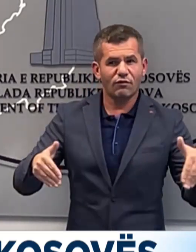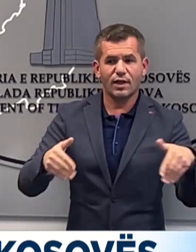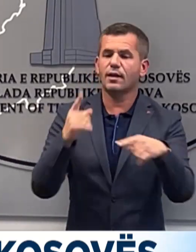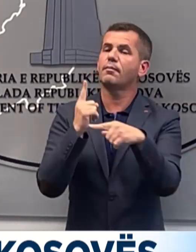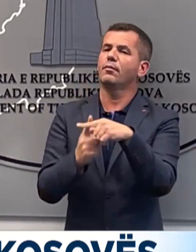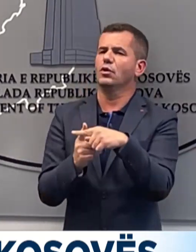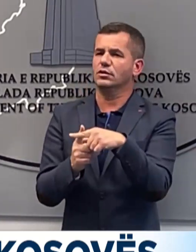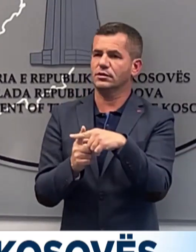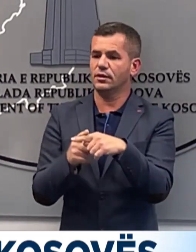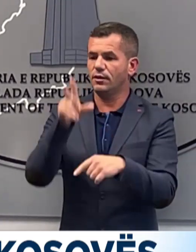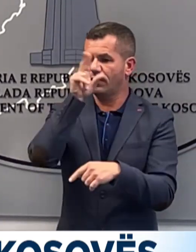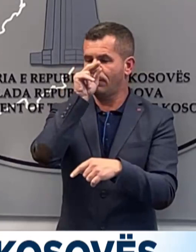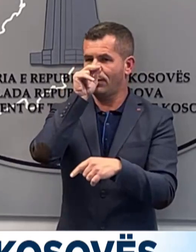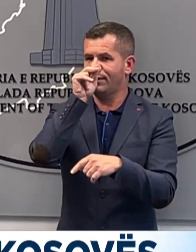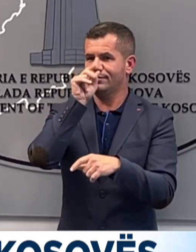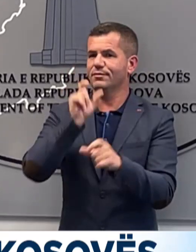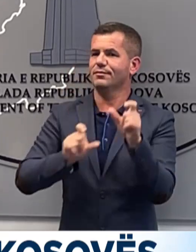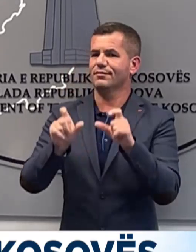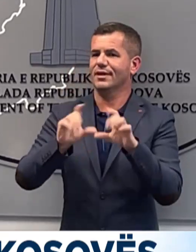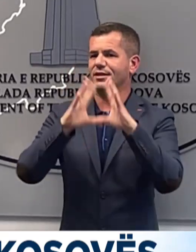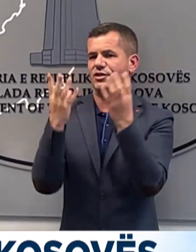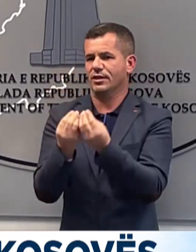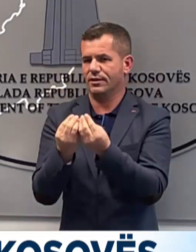edhe policit kufitar në ato pika.